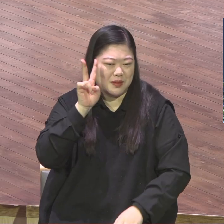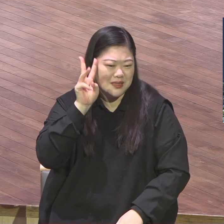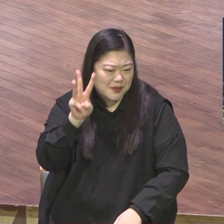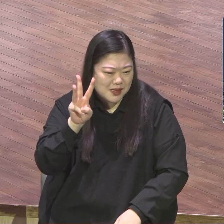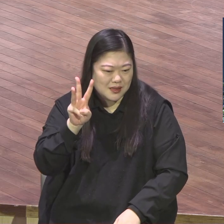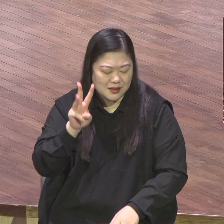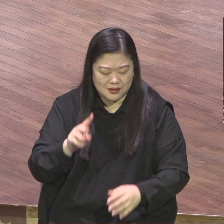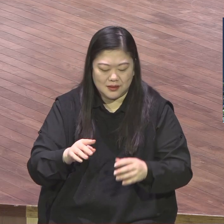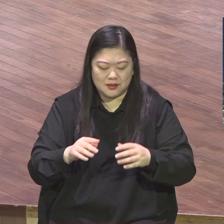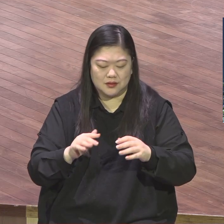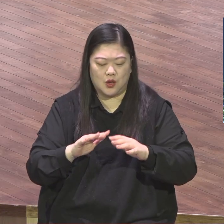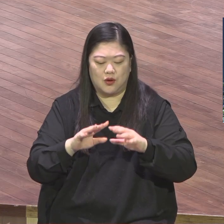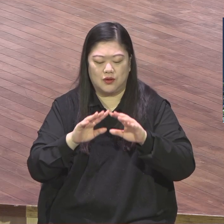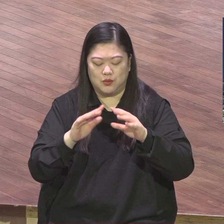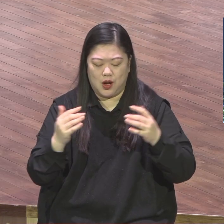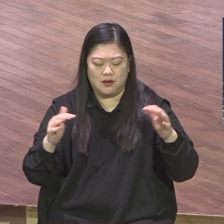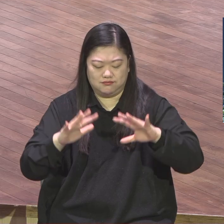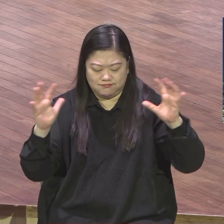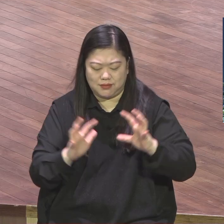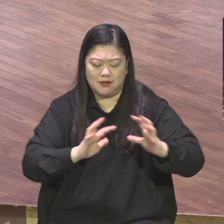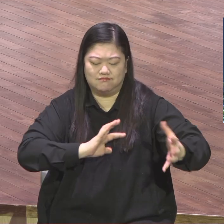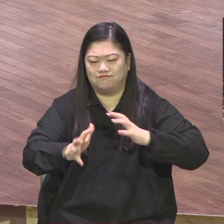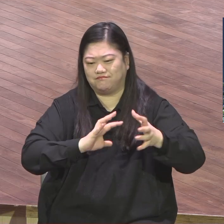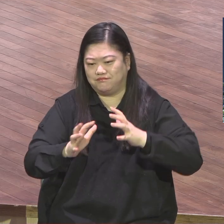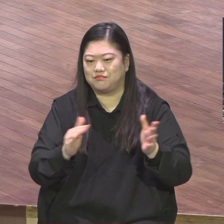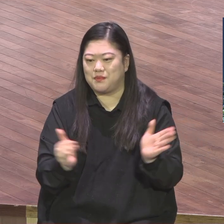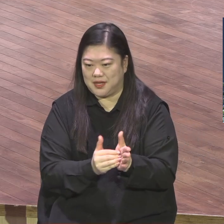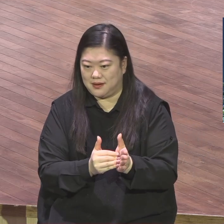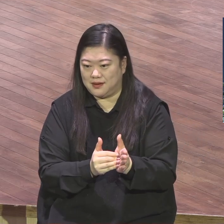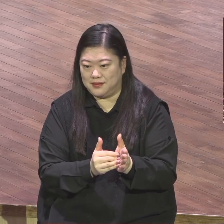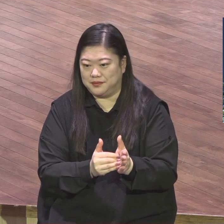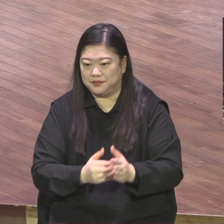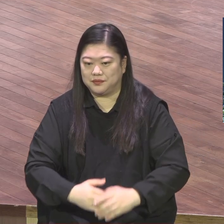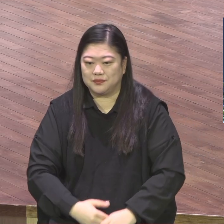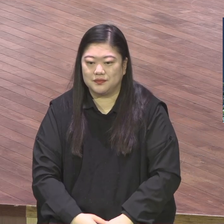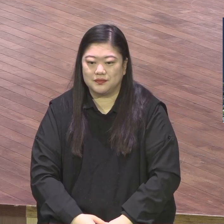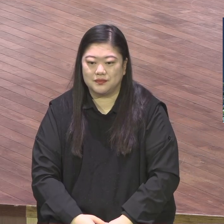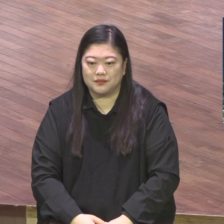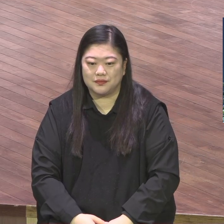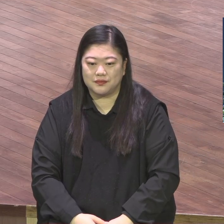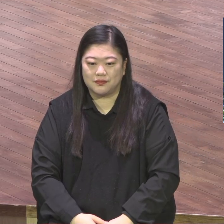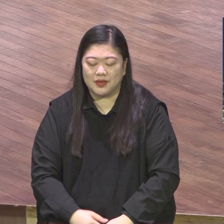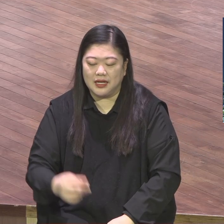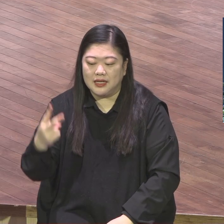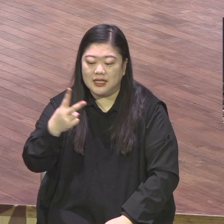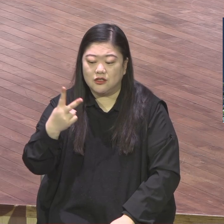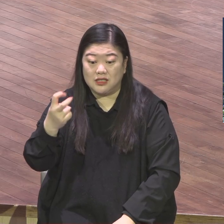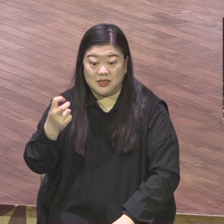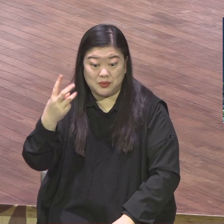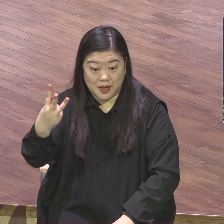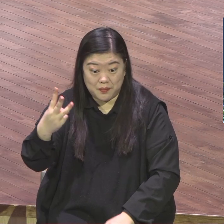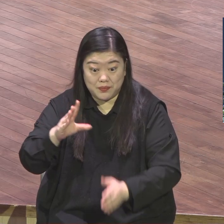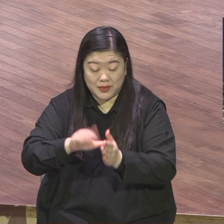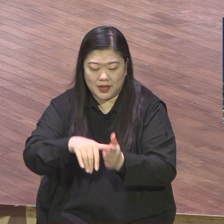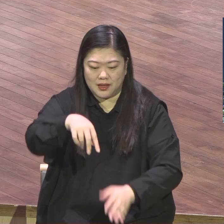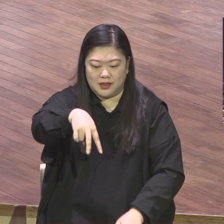진행을 했습니다. 2023년 새롭게 계획한 스타트 만운동 스타트